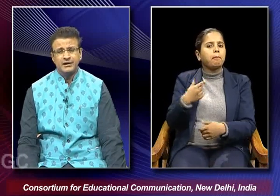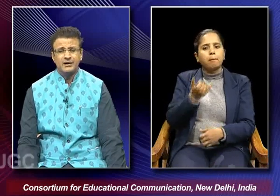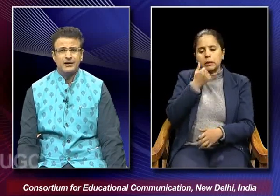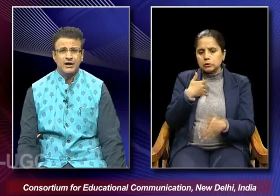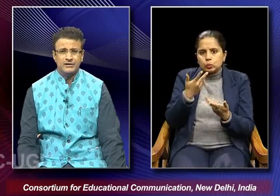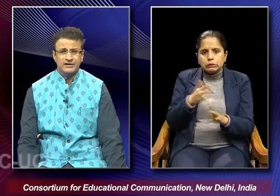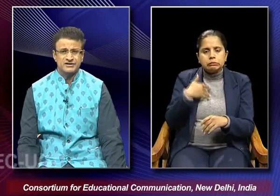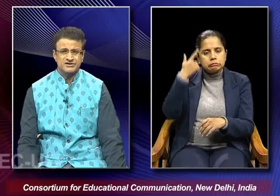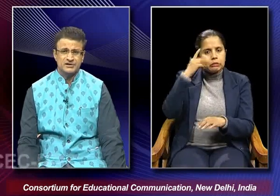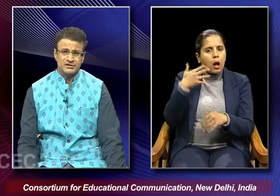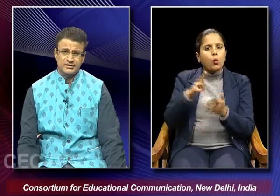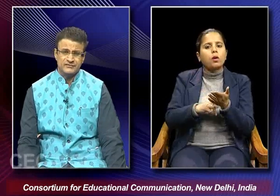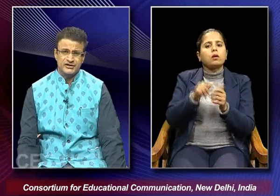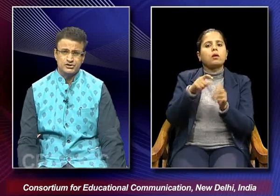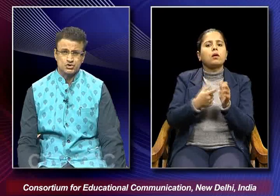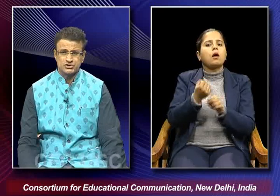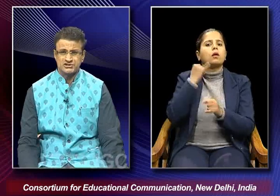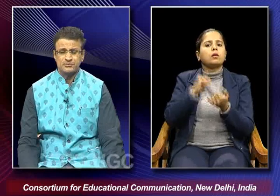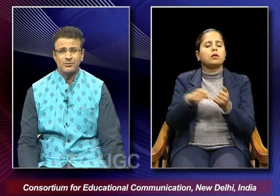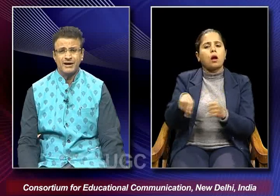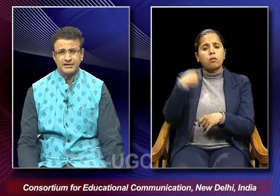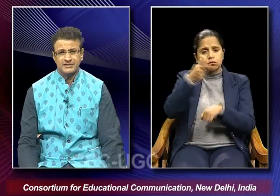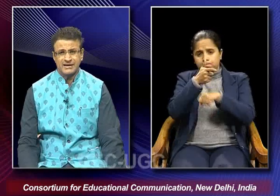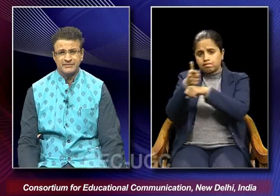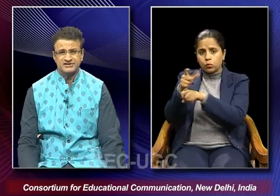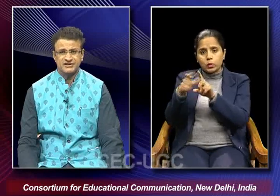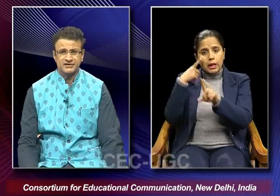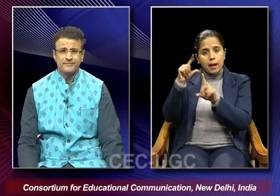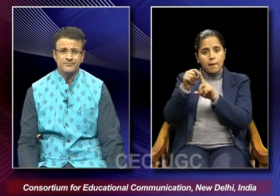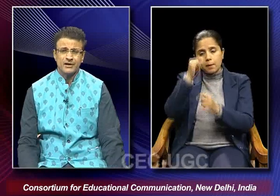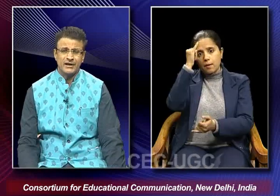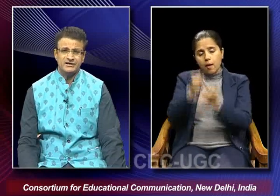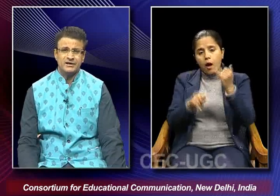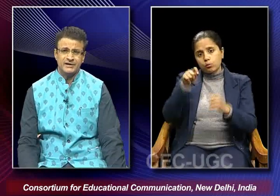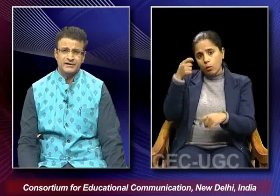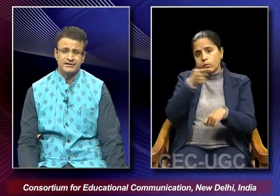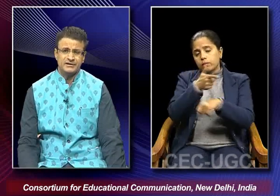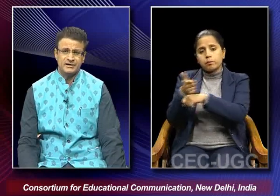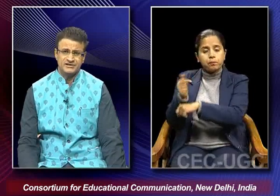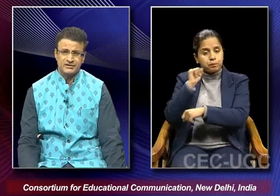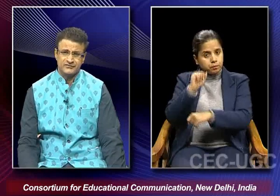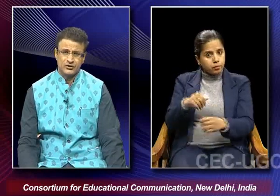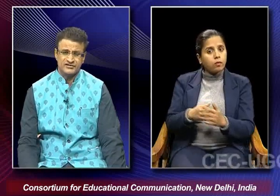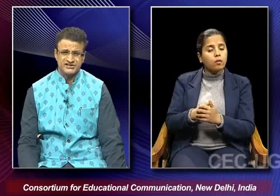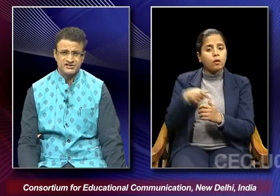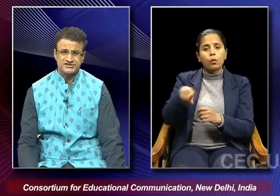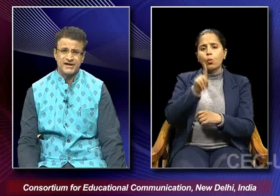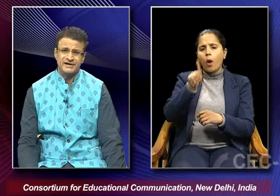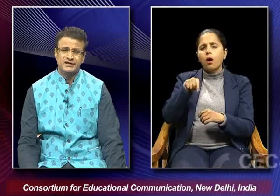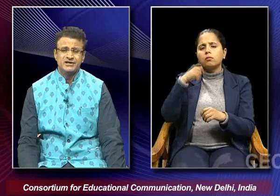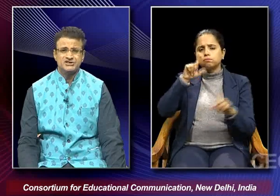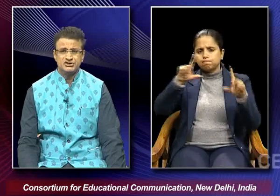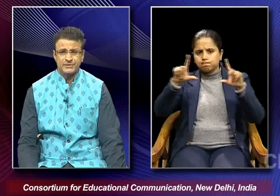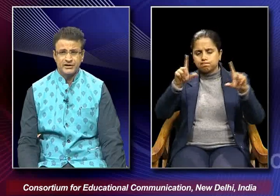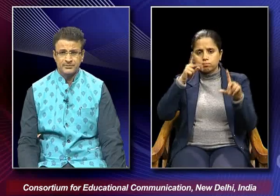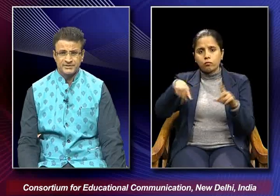how narges in a way shoots dilip kumar in the climax scene and in in the in the one of the scenes and